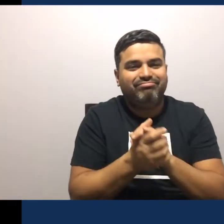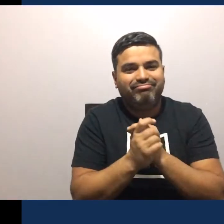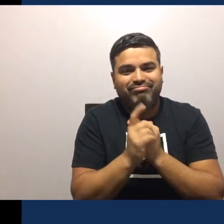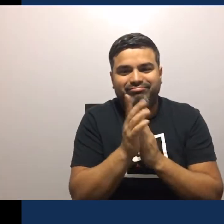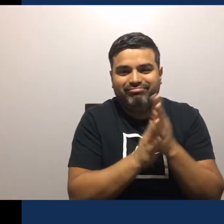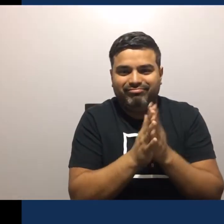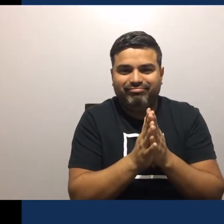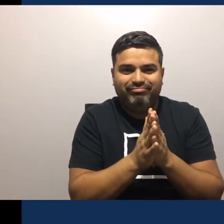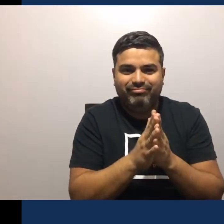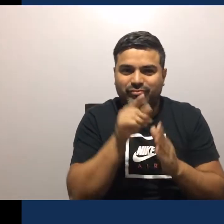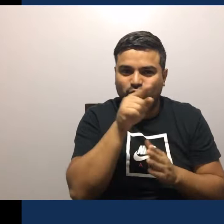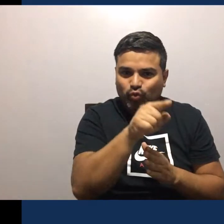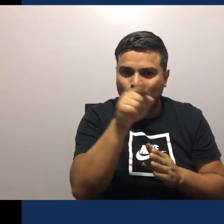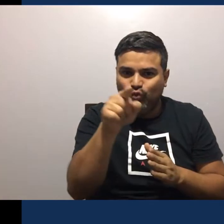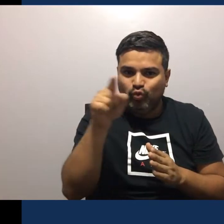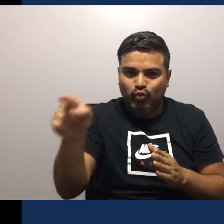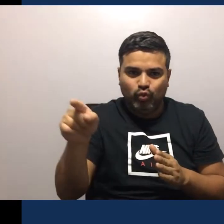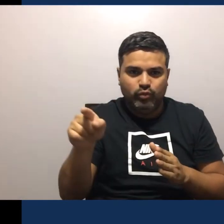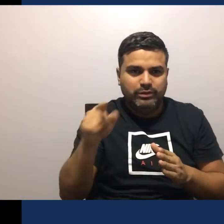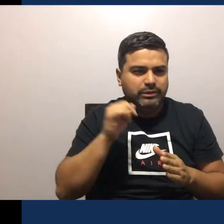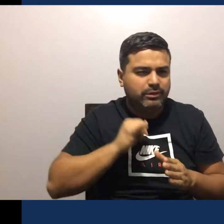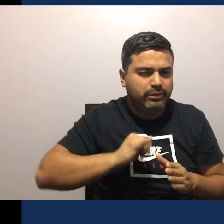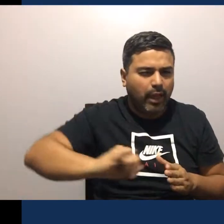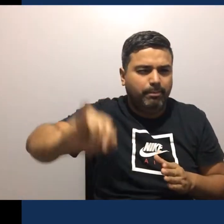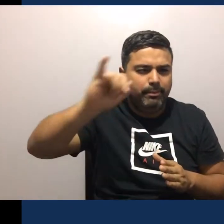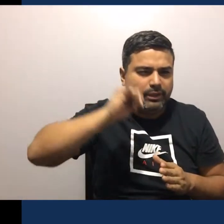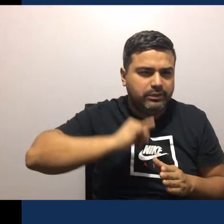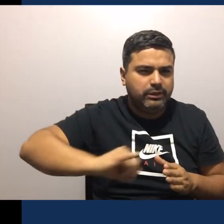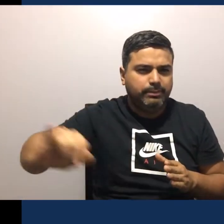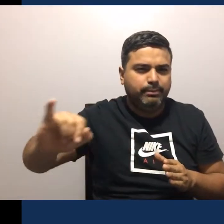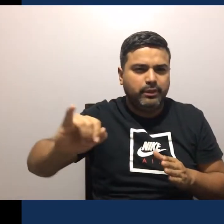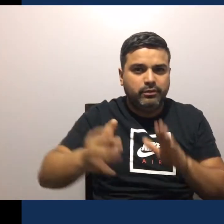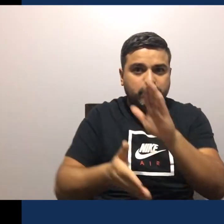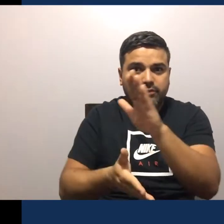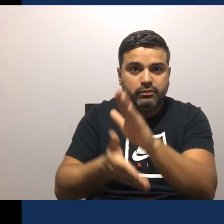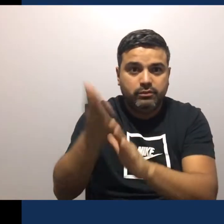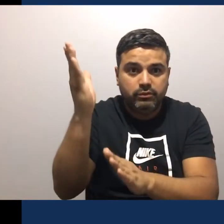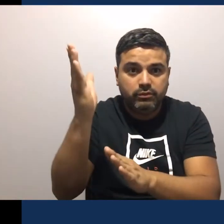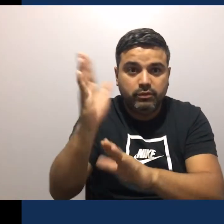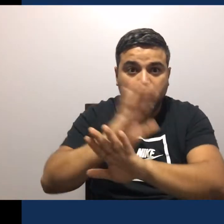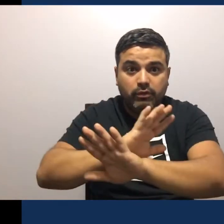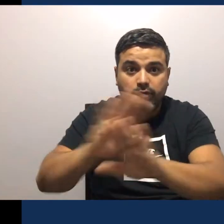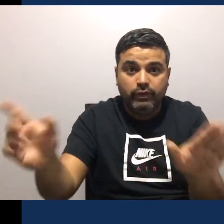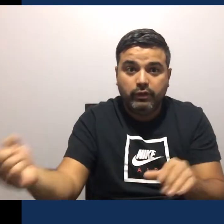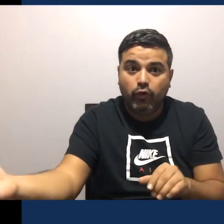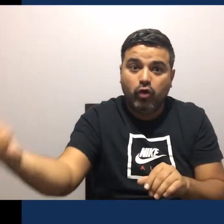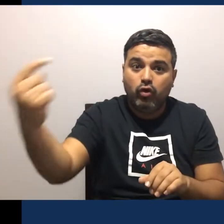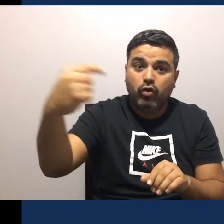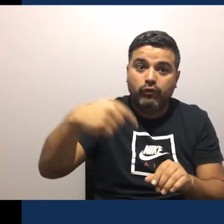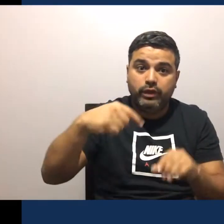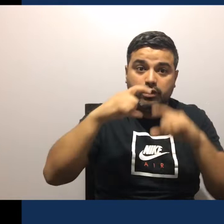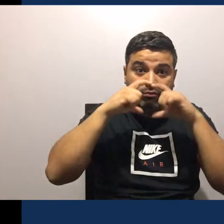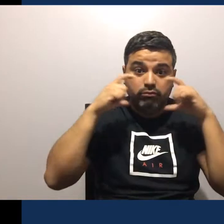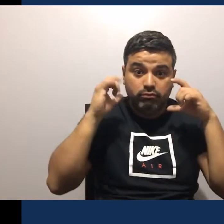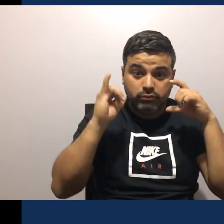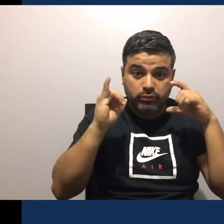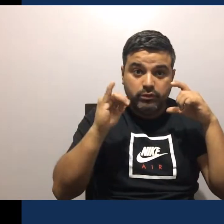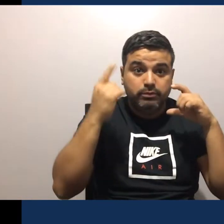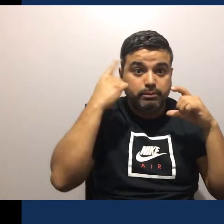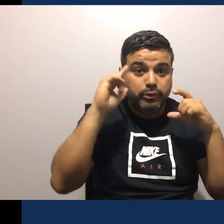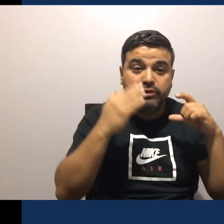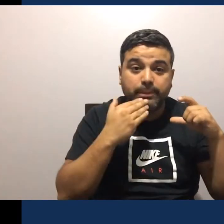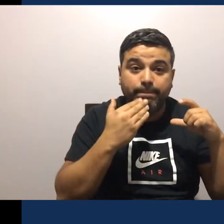Cada uno de ustedes Siempre que salen y regresan Lo hacen con su mascarilla, ¿cierto? Pero no es suficiente